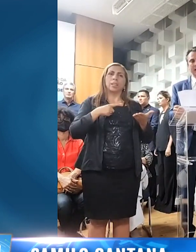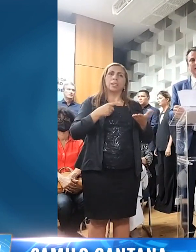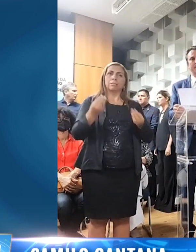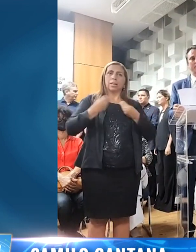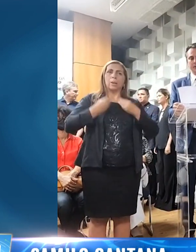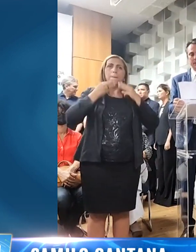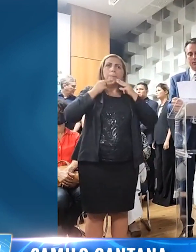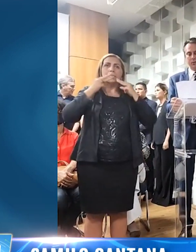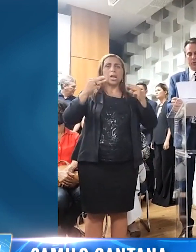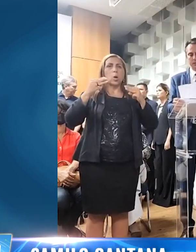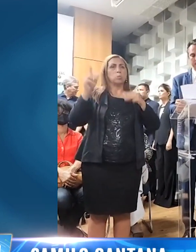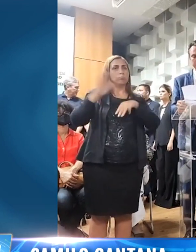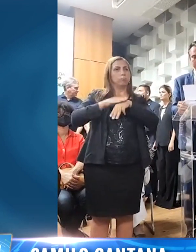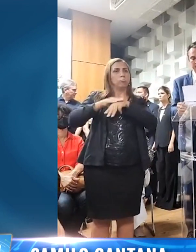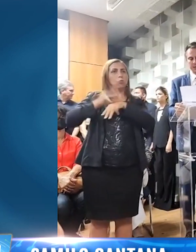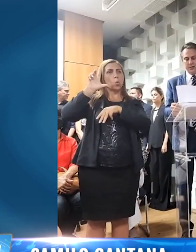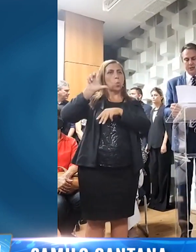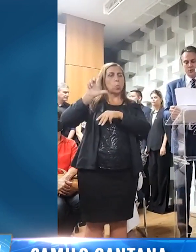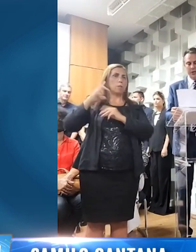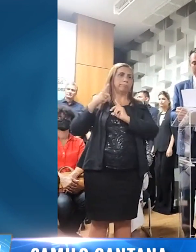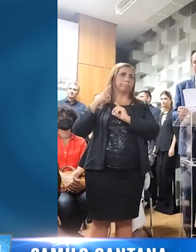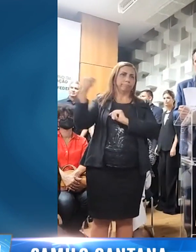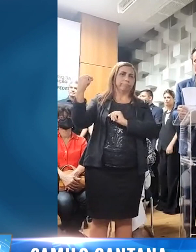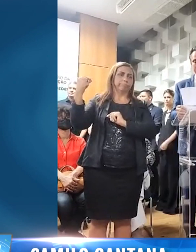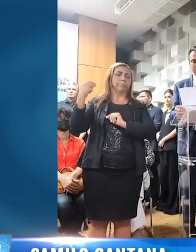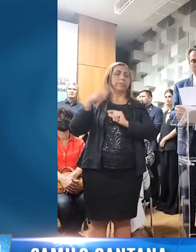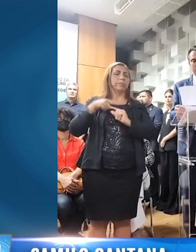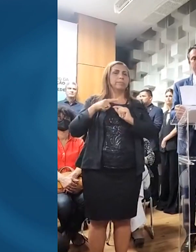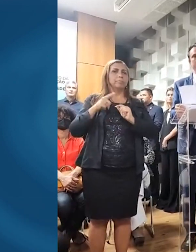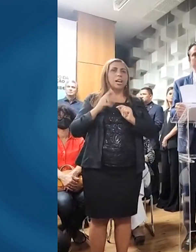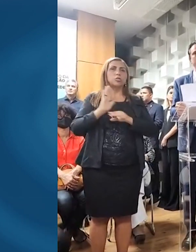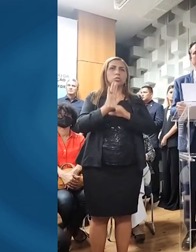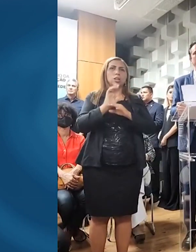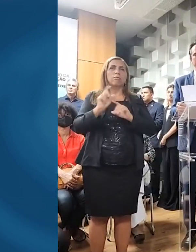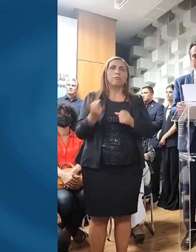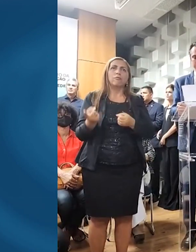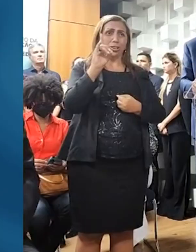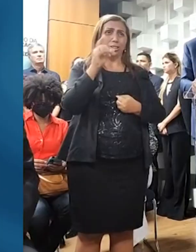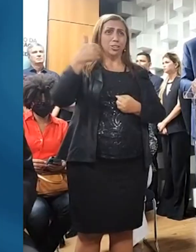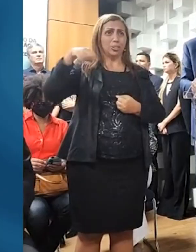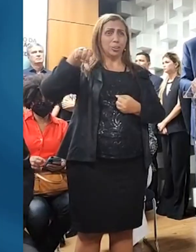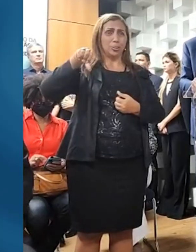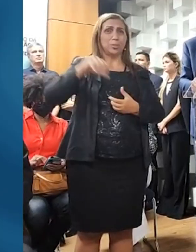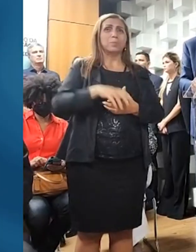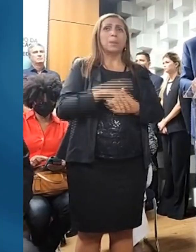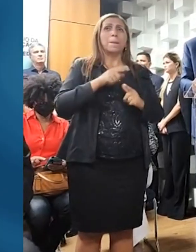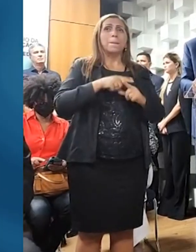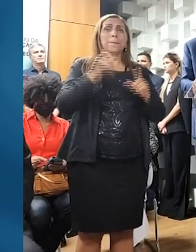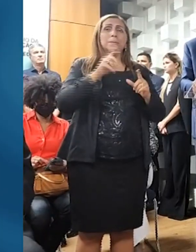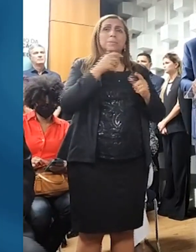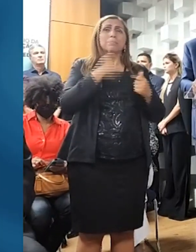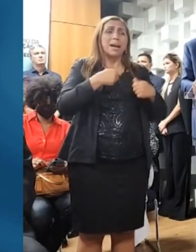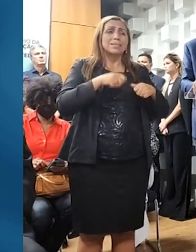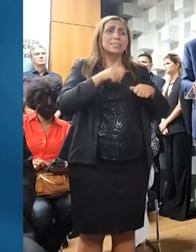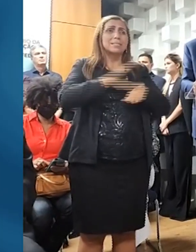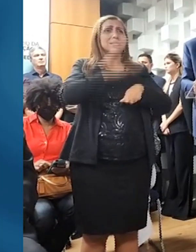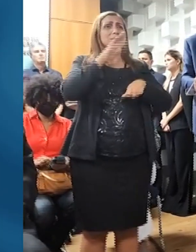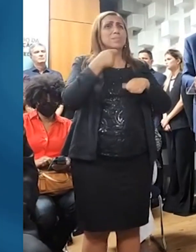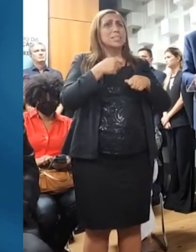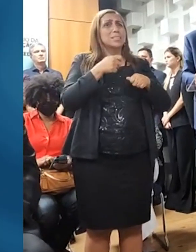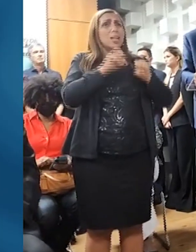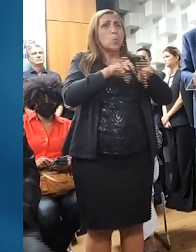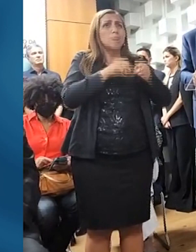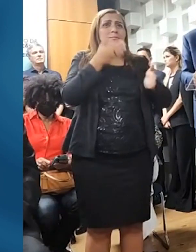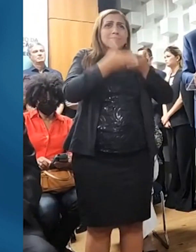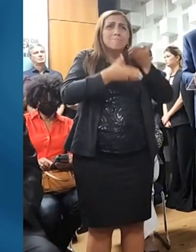dada pelo presidente Lula de ajudar a resgatar a educação do nosso país. Quando mais a educação precisou de apoio e